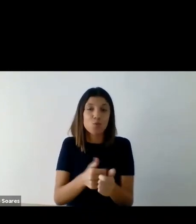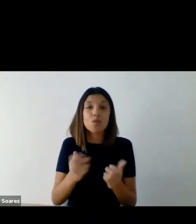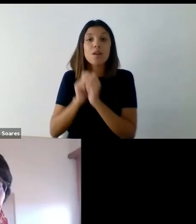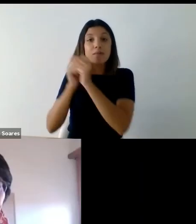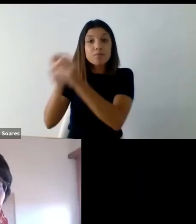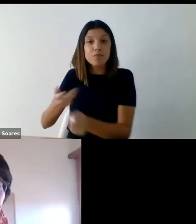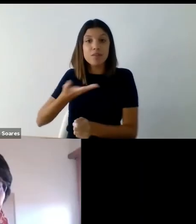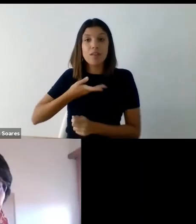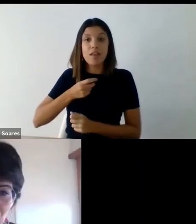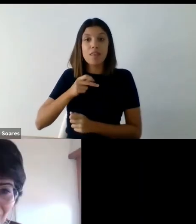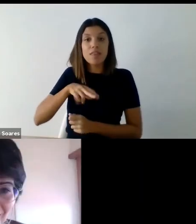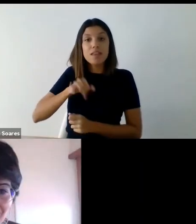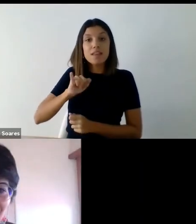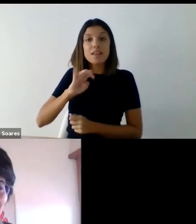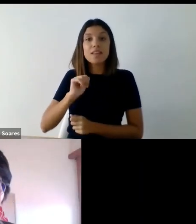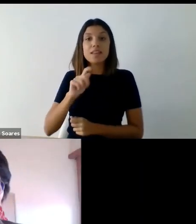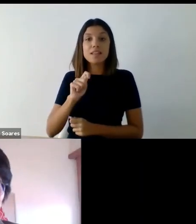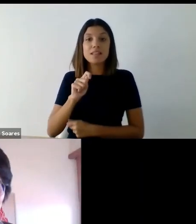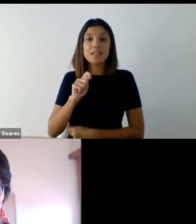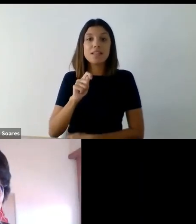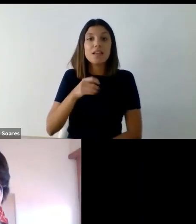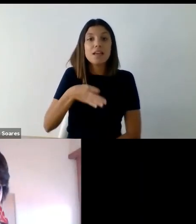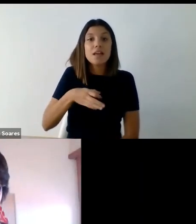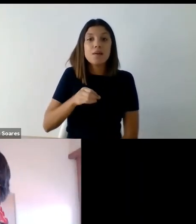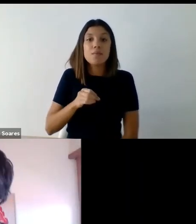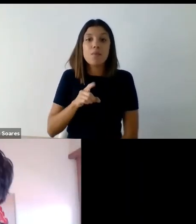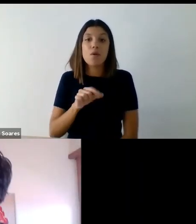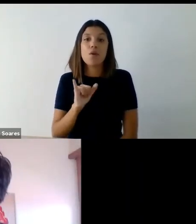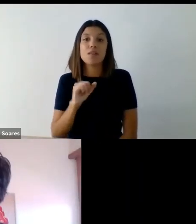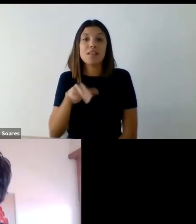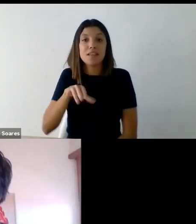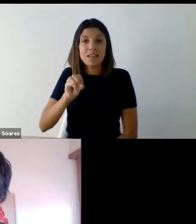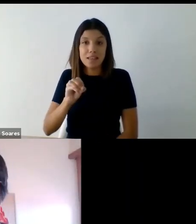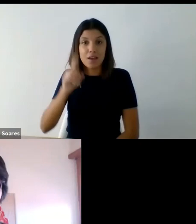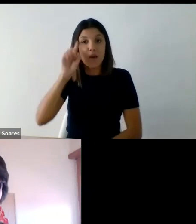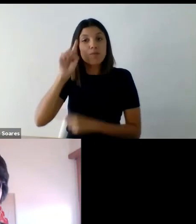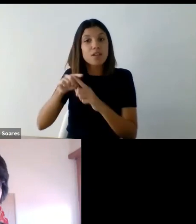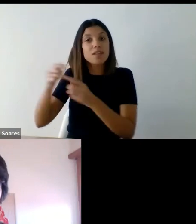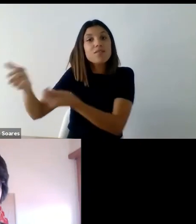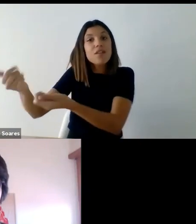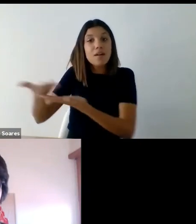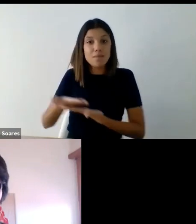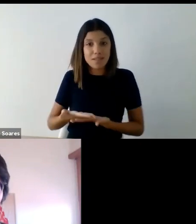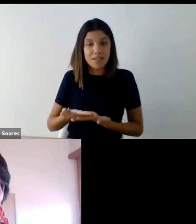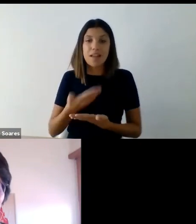para apresentar a nossa convidada Marta Porto e desejo a todos uma boa jornada.